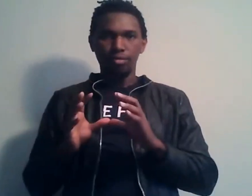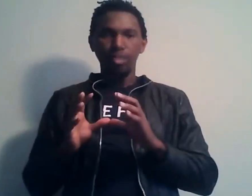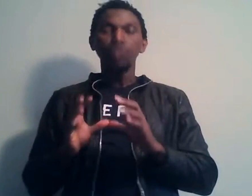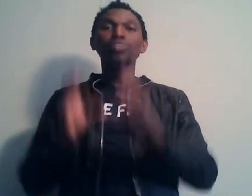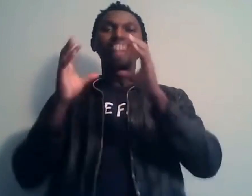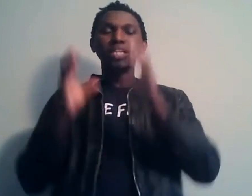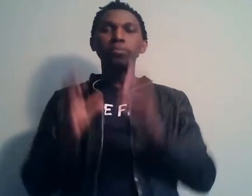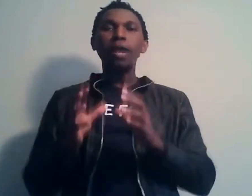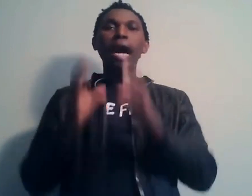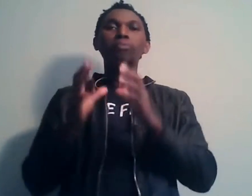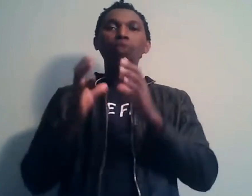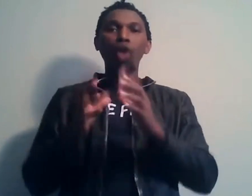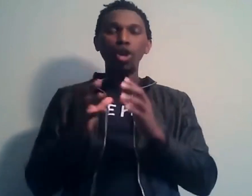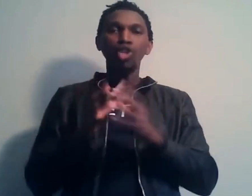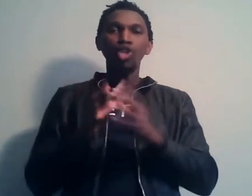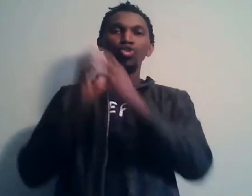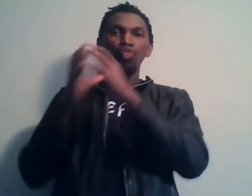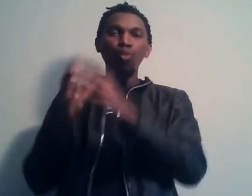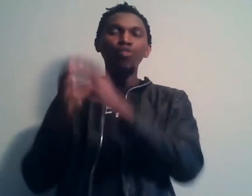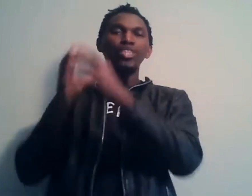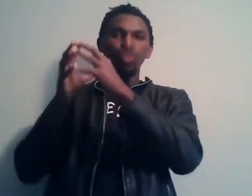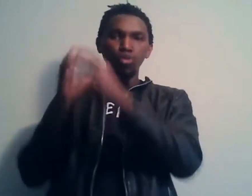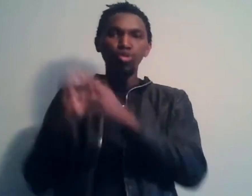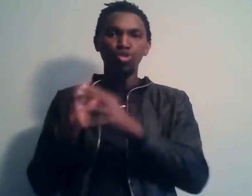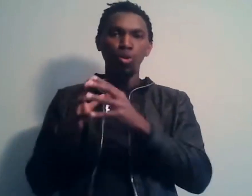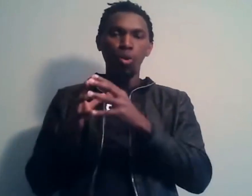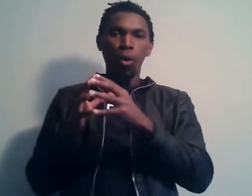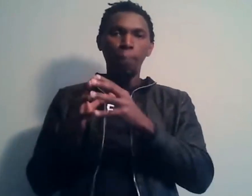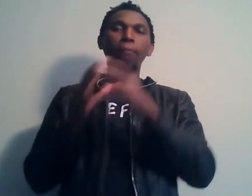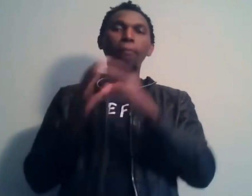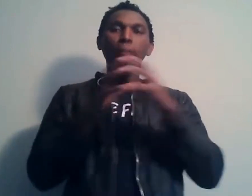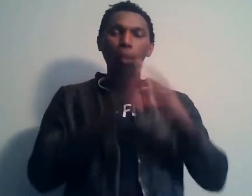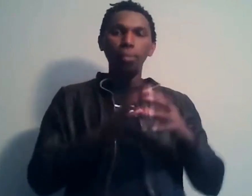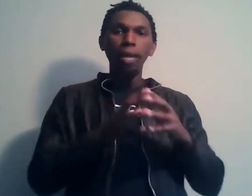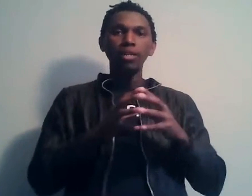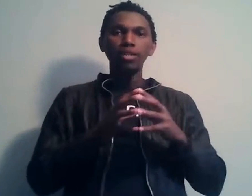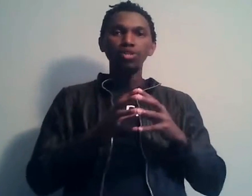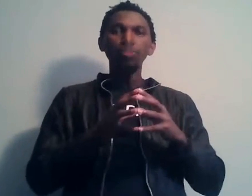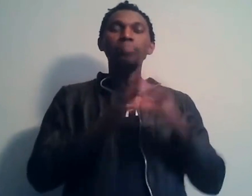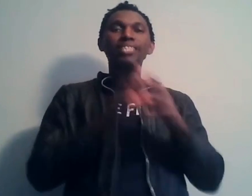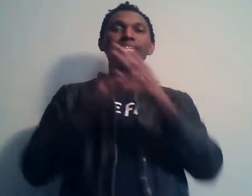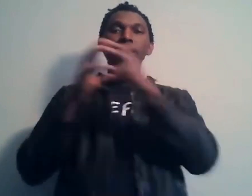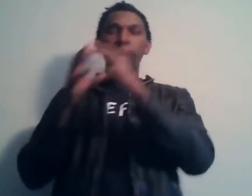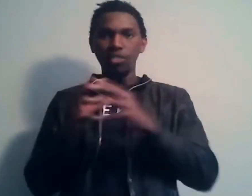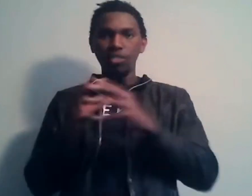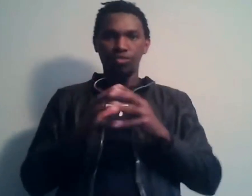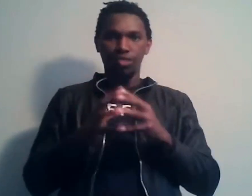Une diaspora a pour rôle de trouver des solutions par rapport aux problèmes du pays qu'il représente en fait.